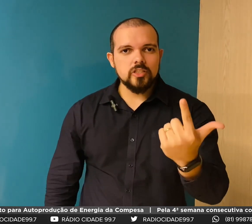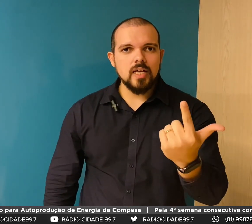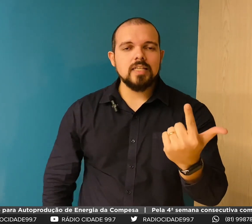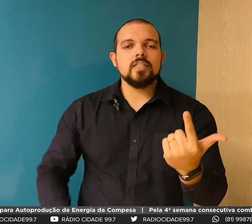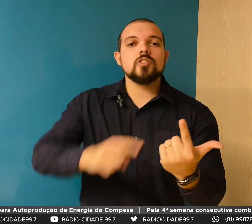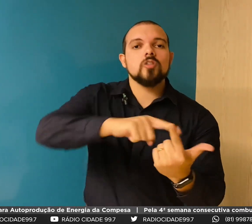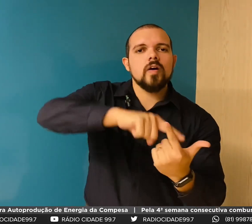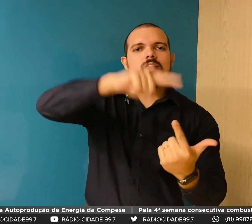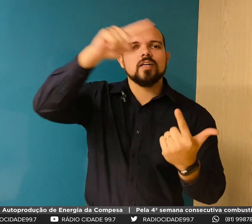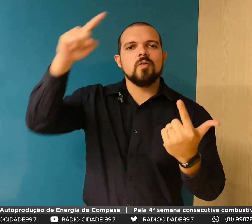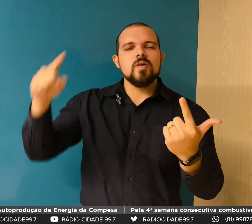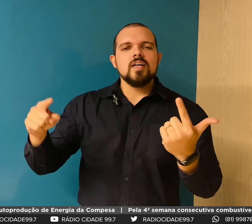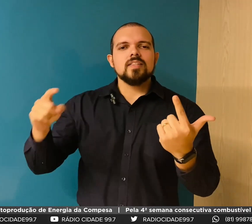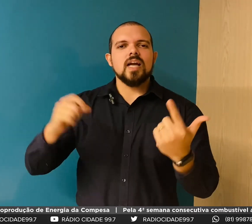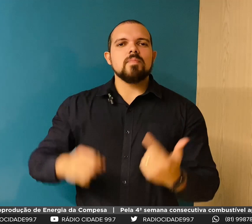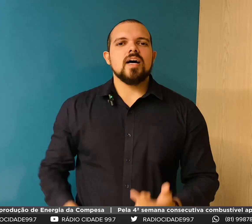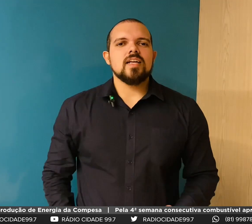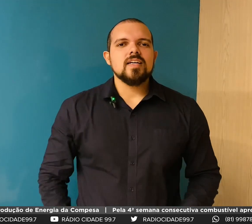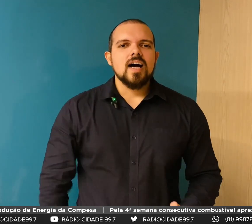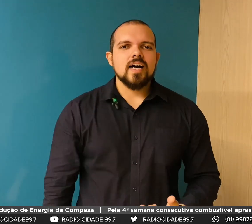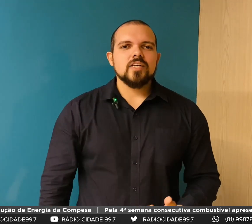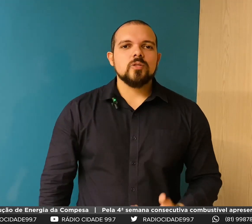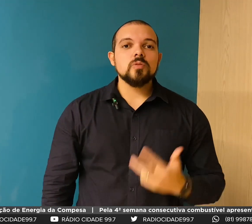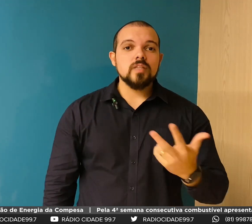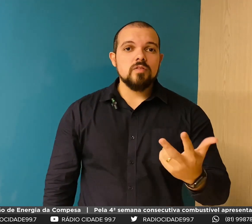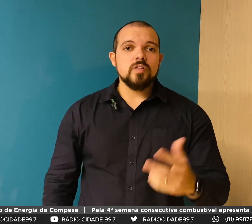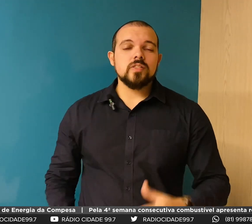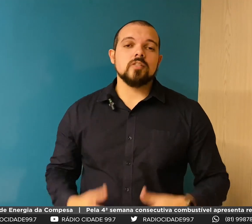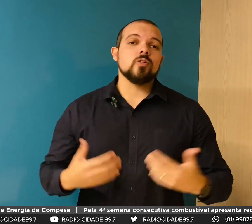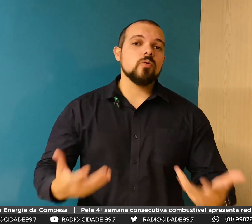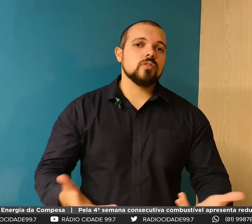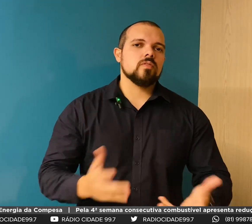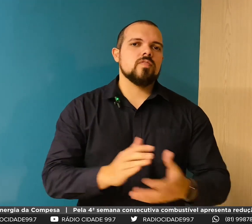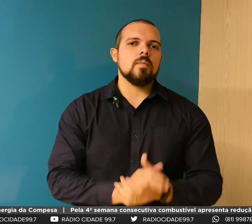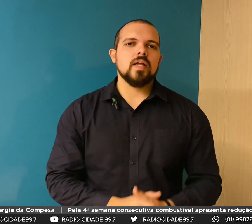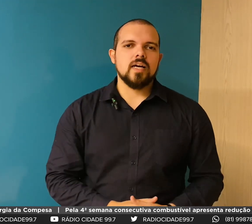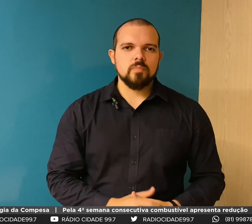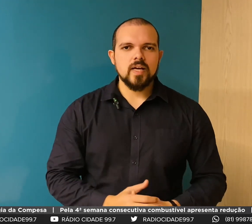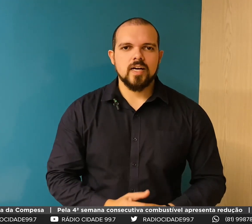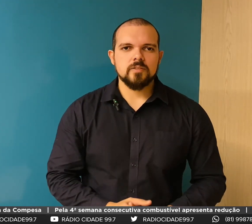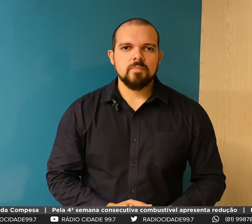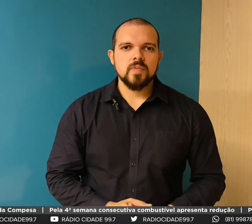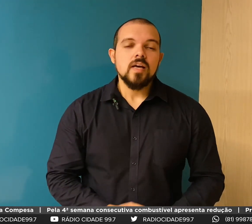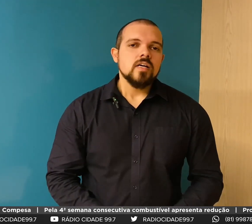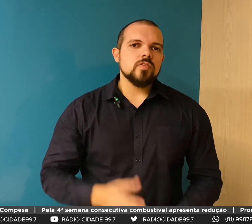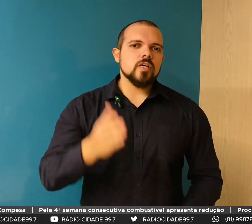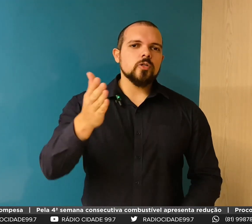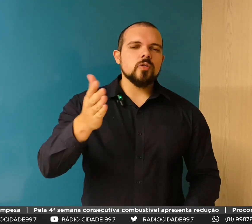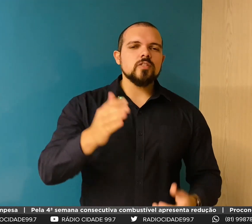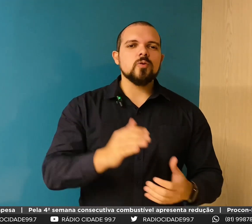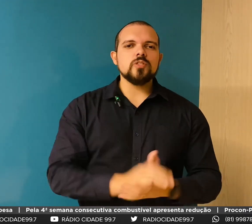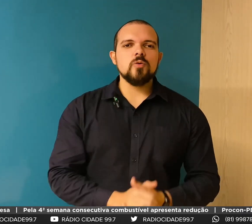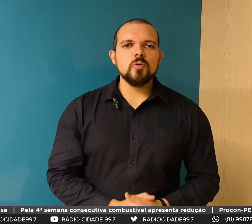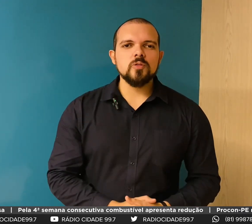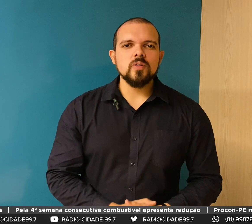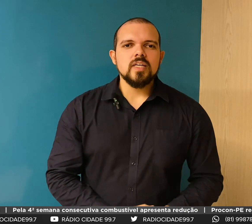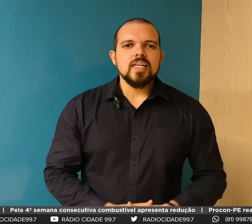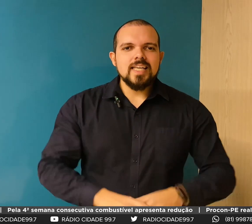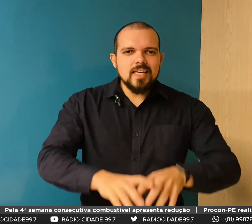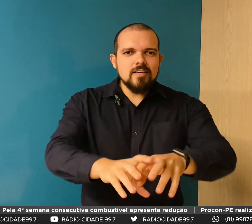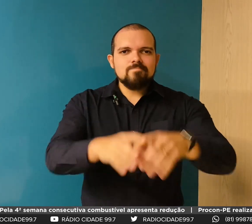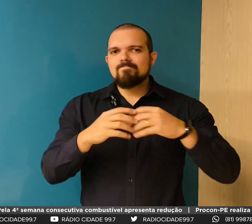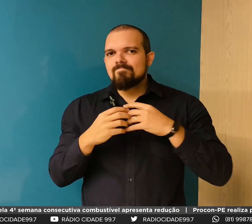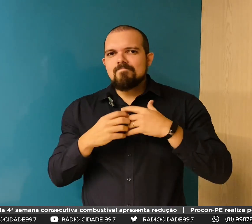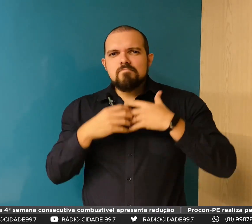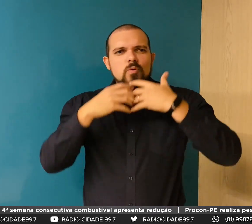características dele e só então trabalha a questão do serviço e a solução que você vai aplicar no mercado. Se você gostou desse conteúdo